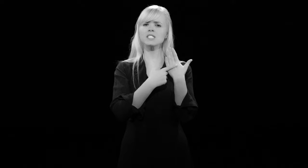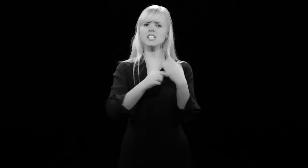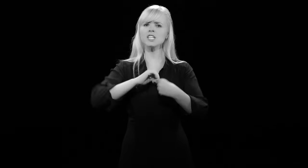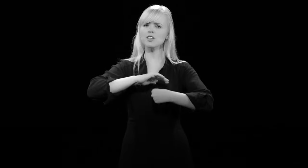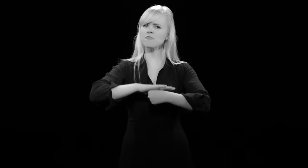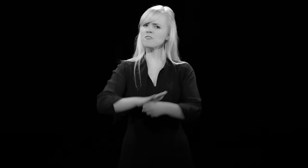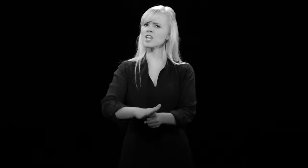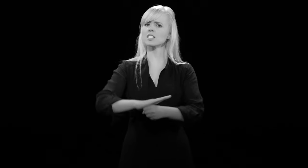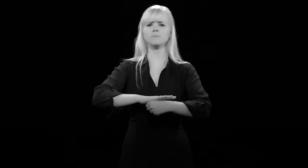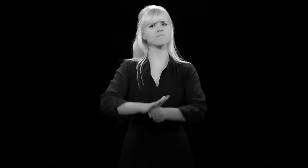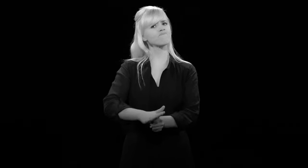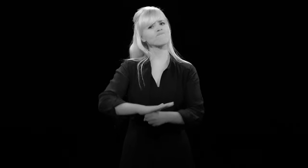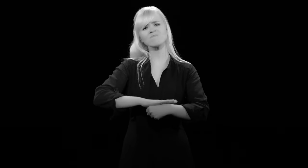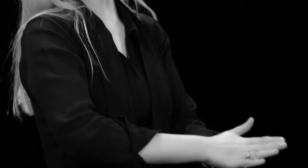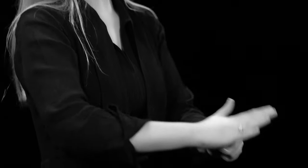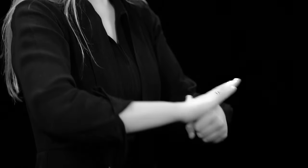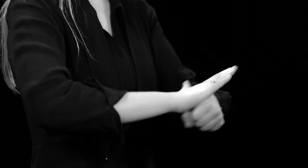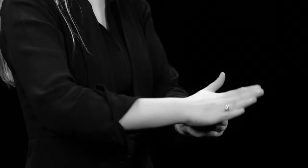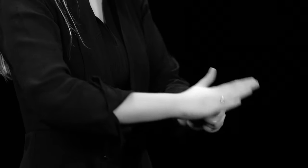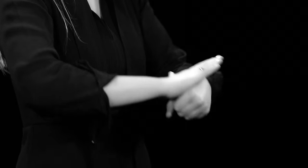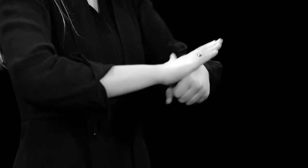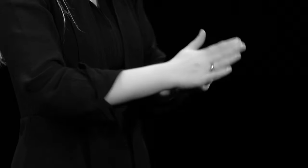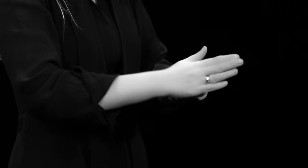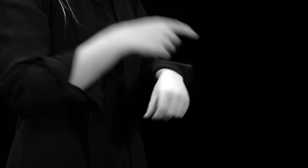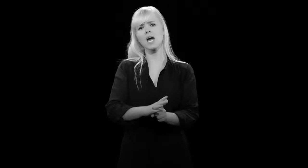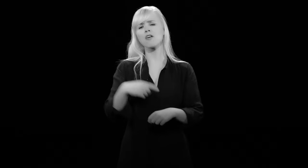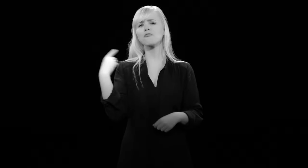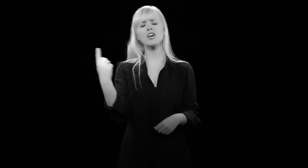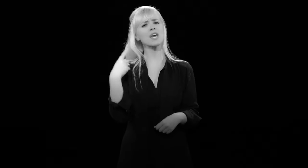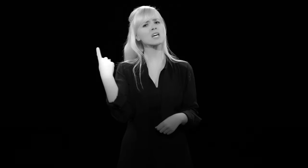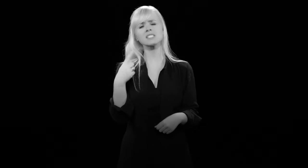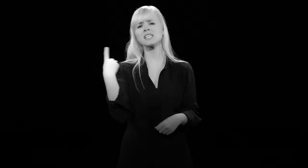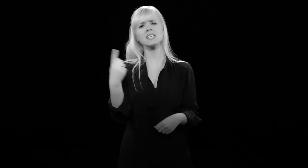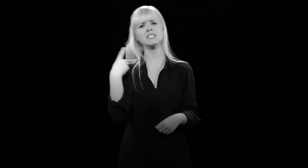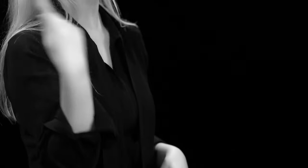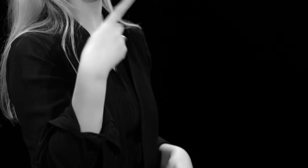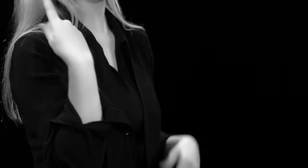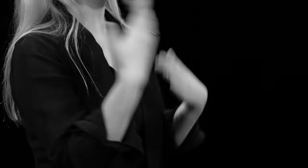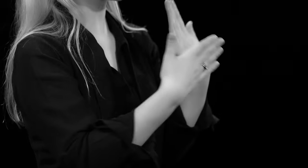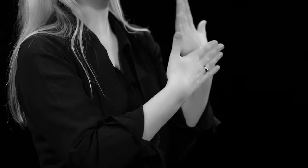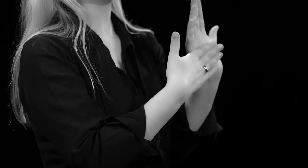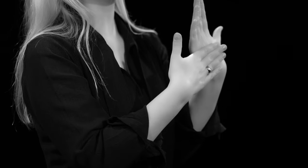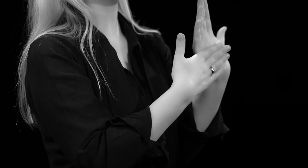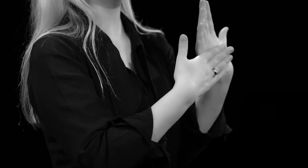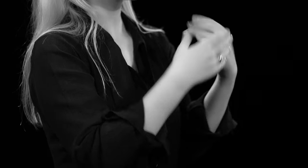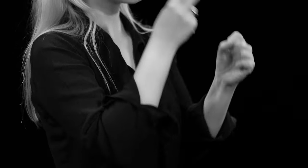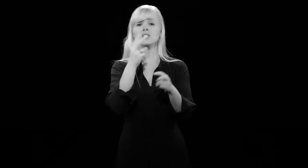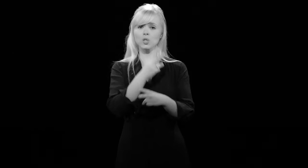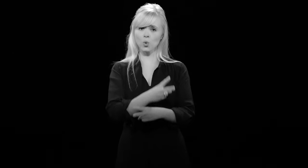die den Finger in die Wunde legt Wir sind die Hand, die